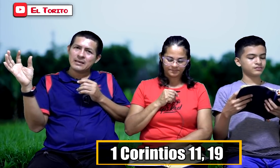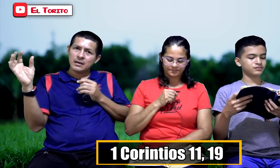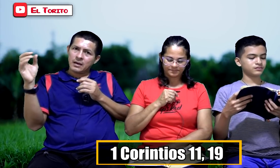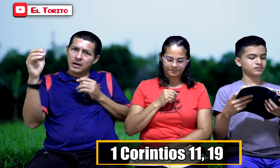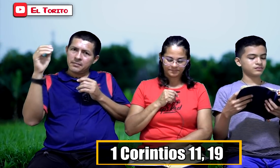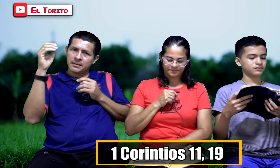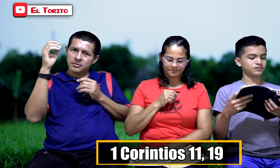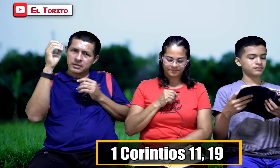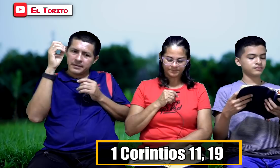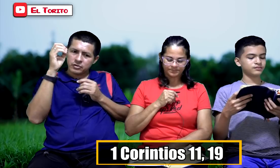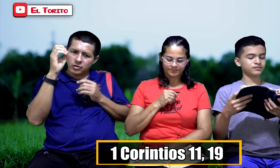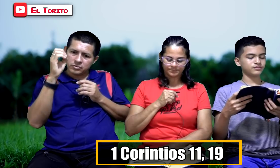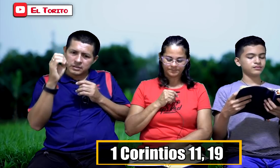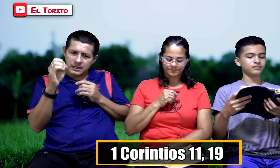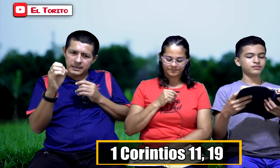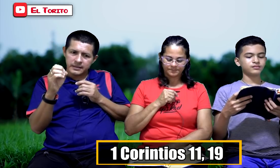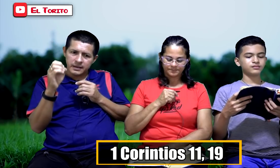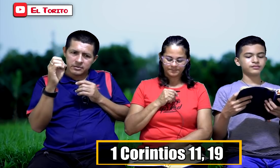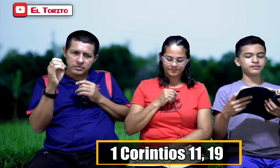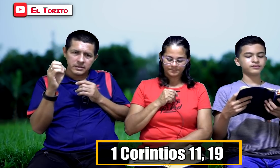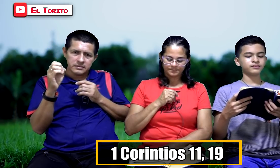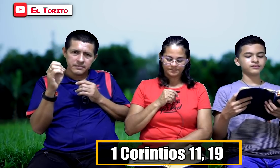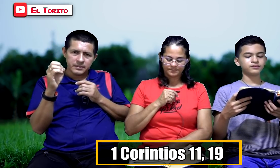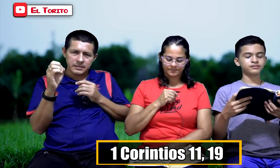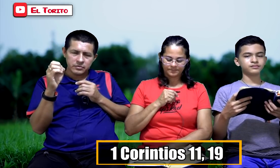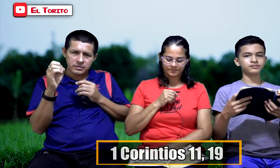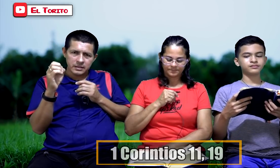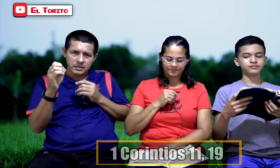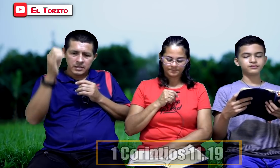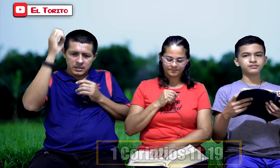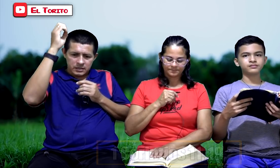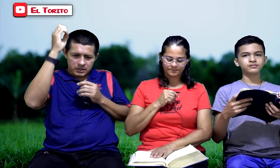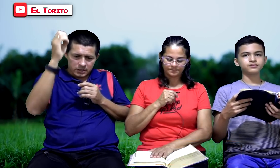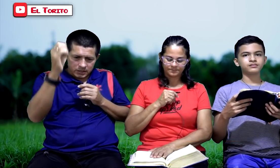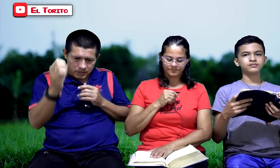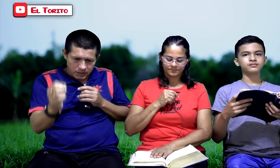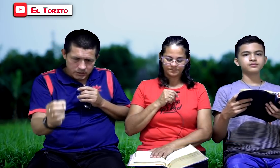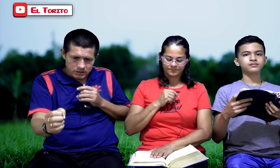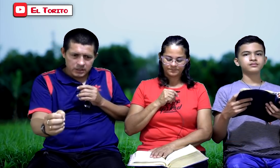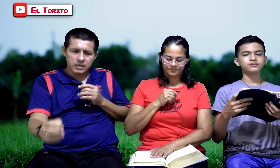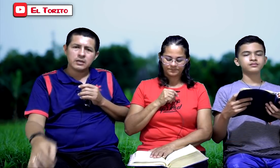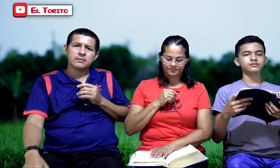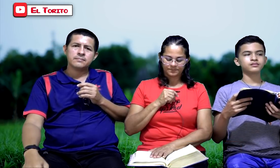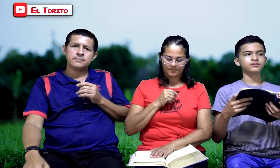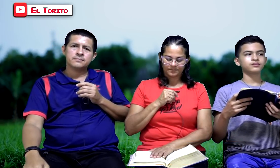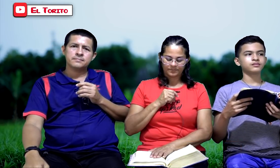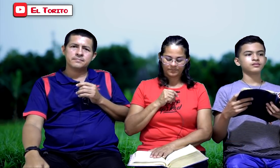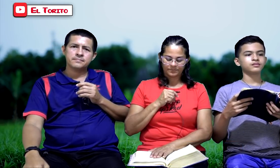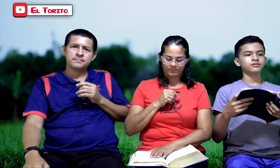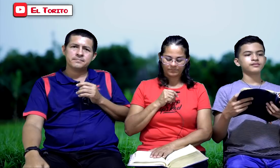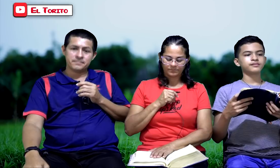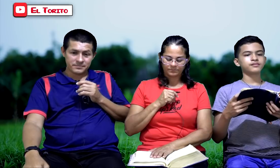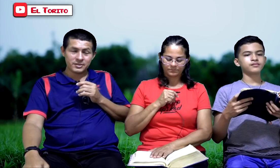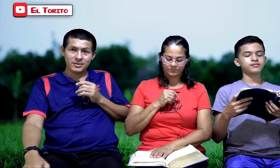Ahí vamos a ver con claridad con quién se puede contar. ¿Quién se queda? ¿Sí?